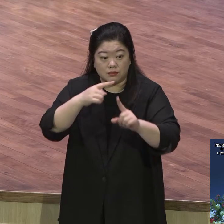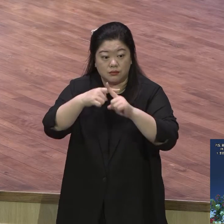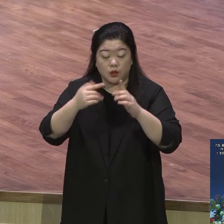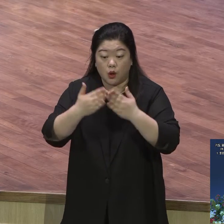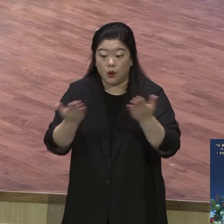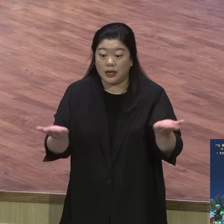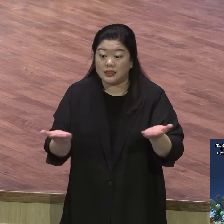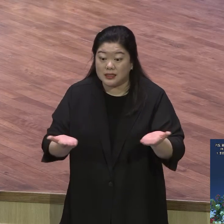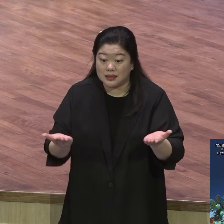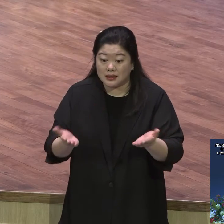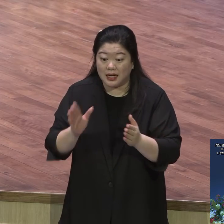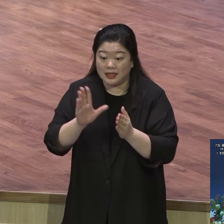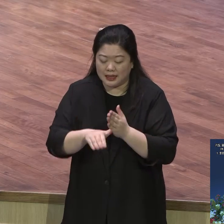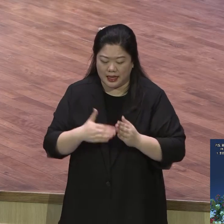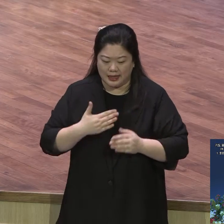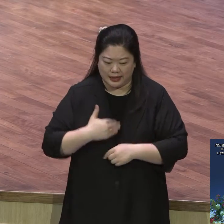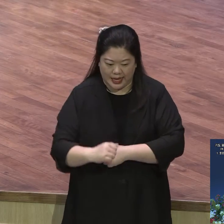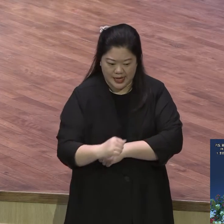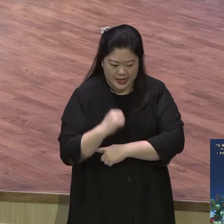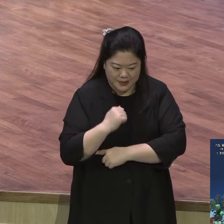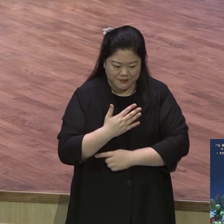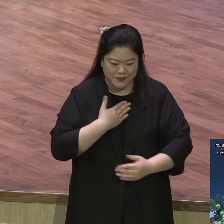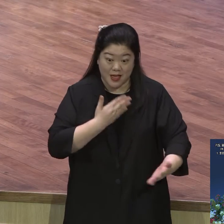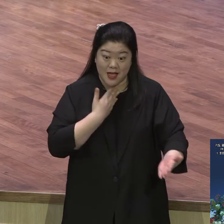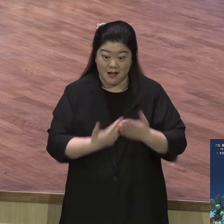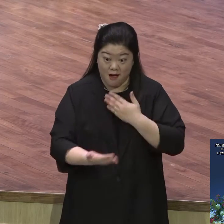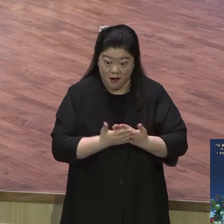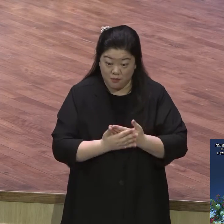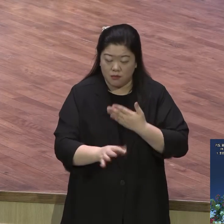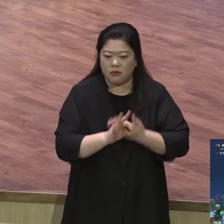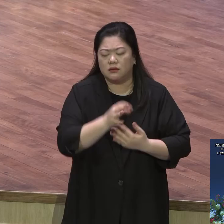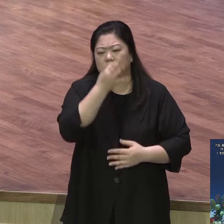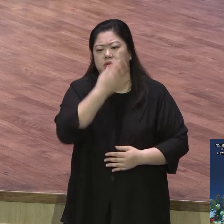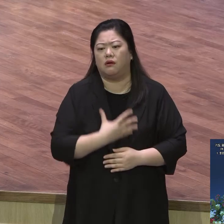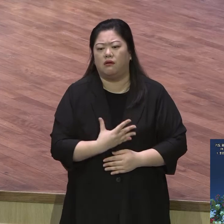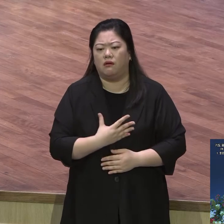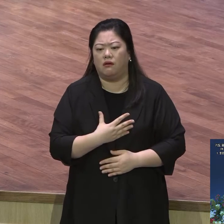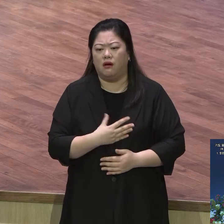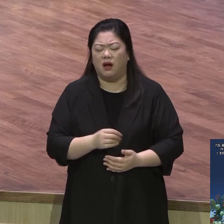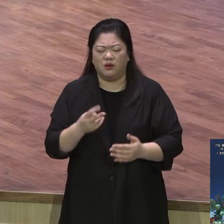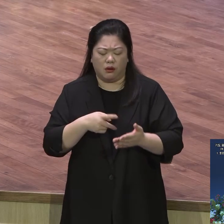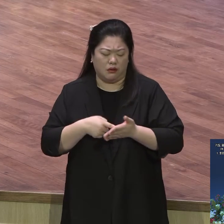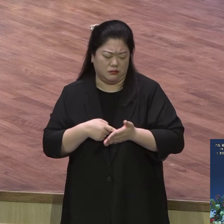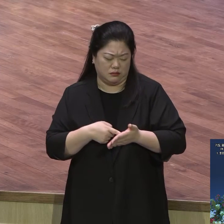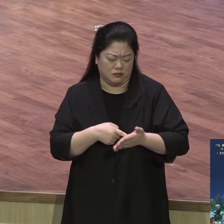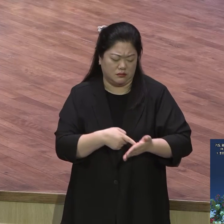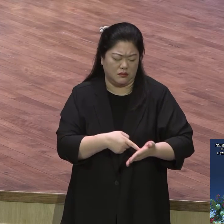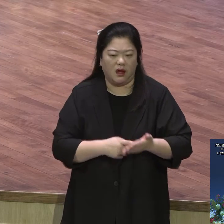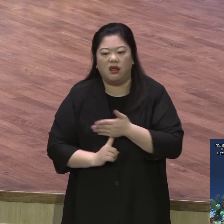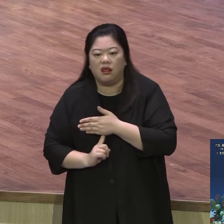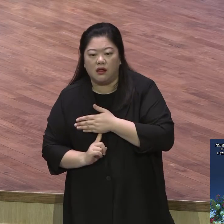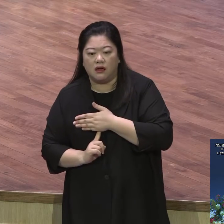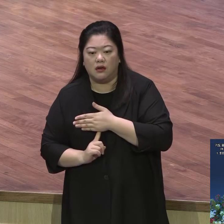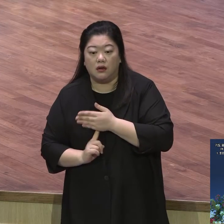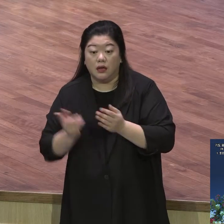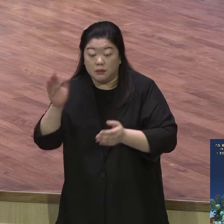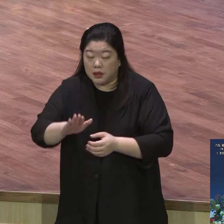시험 들고 자기 힘 하니까 피곤하고 힘들고 지속이 안 되지 생동감 넘치는 삶은 못 살지